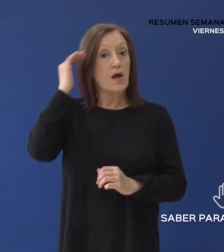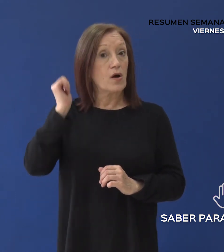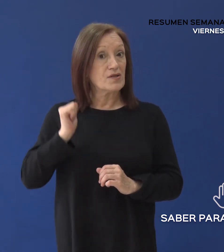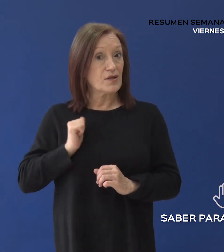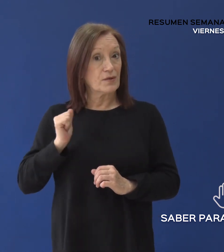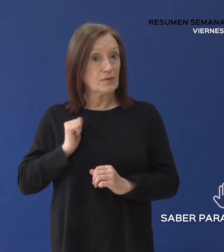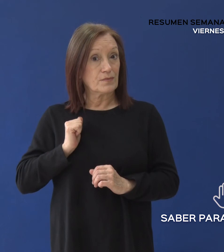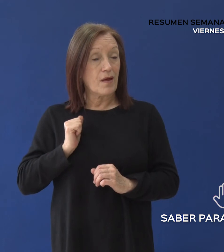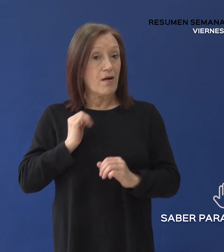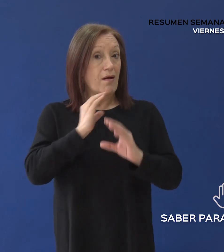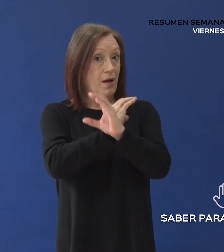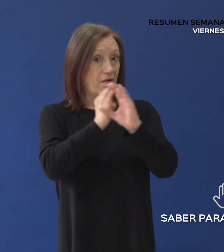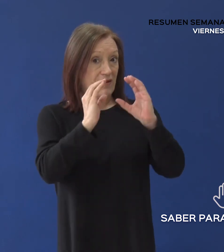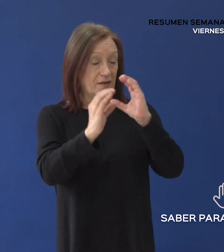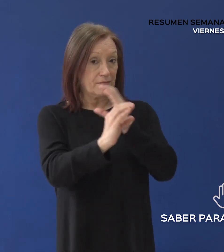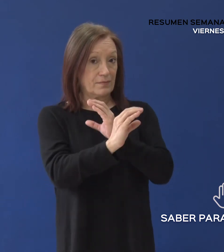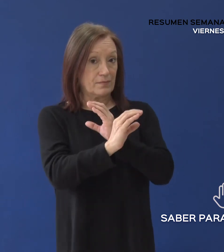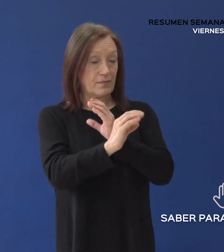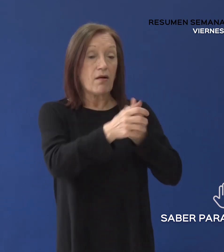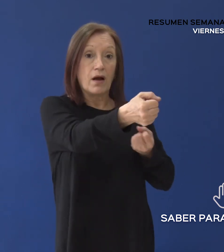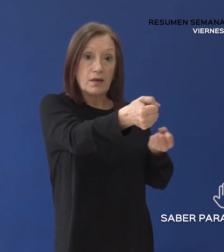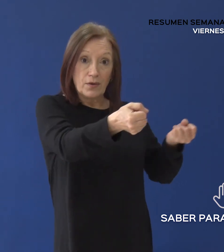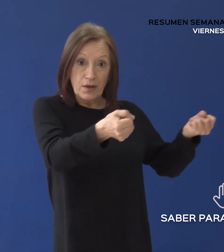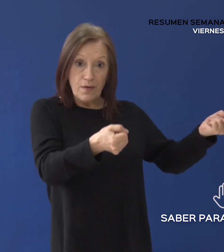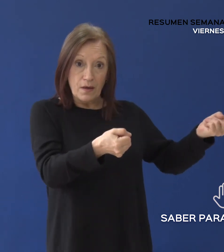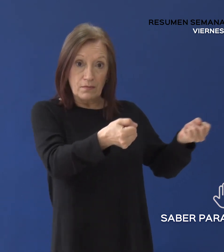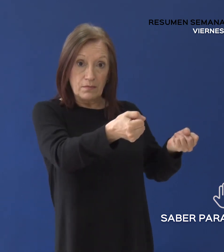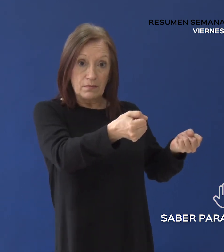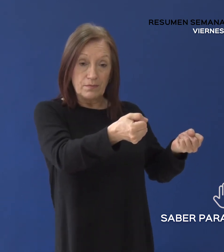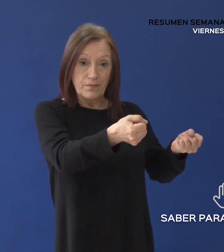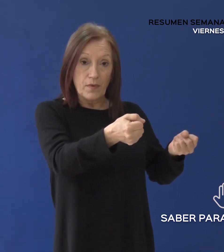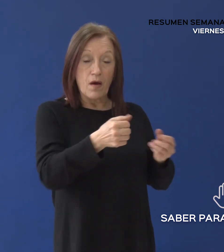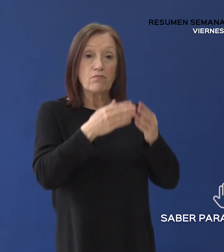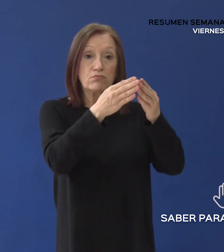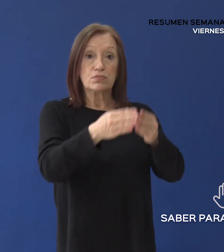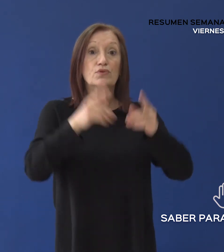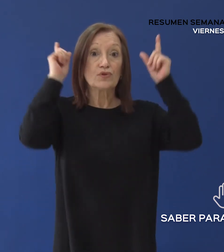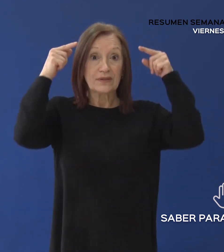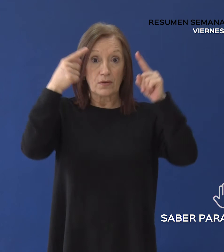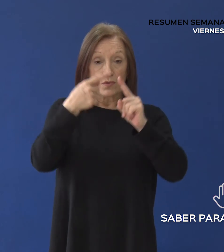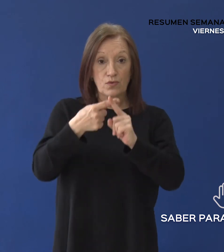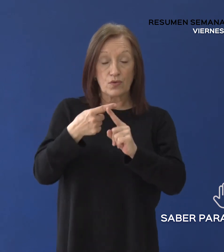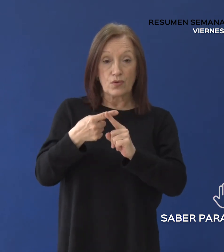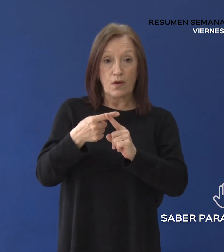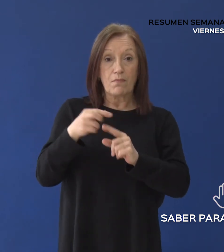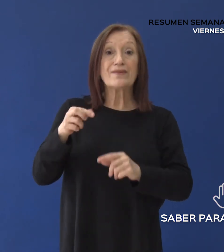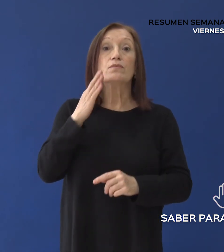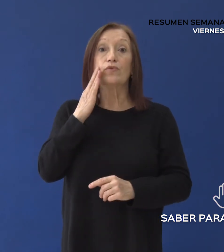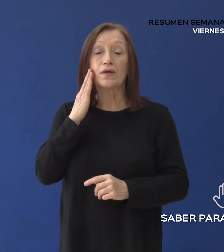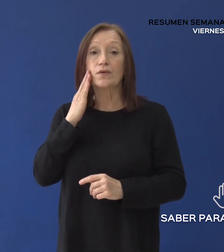El Calafate Caleta Olivia Puerto Santa Cruz 2. Perito Moreno 3.